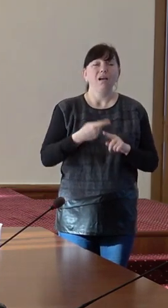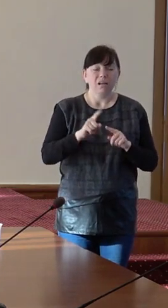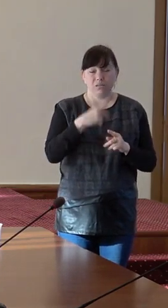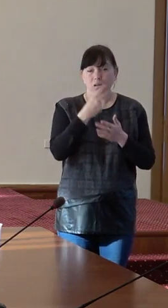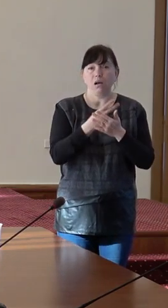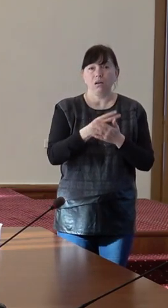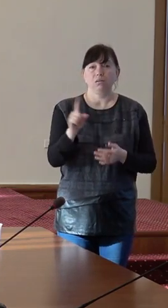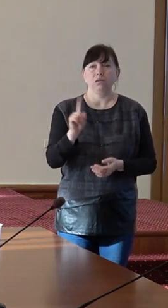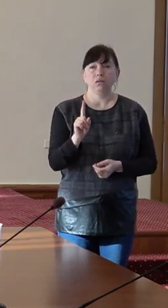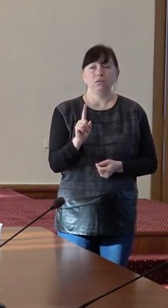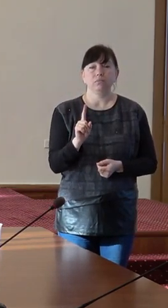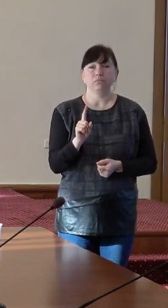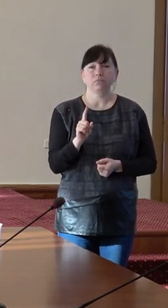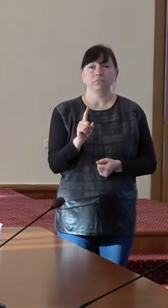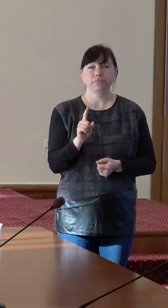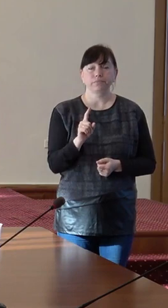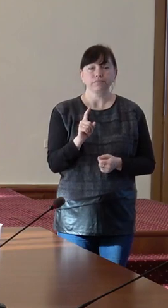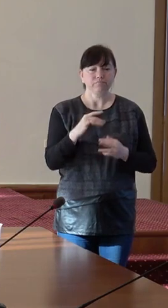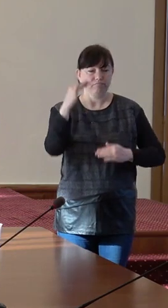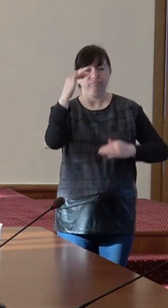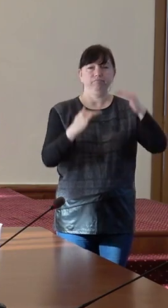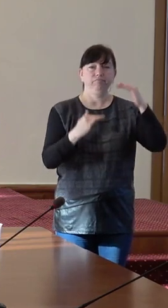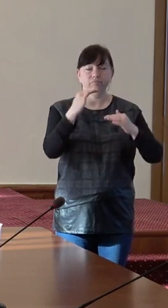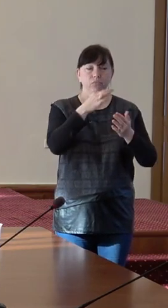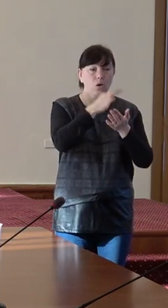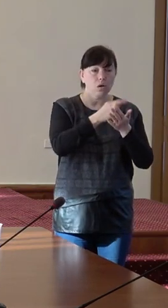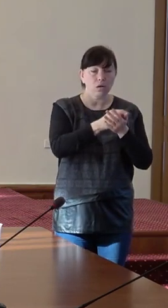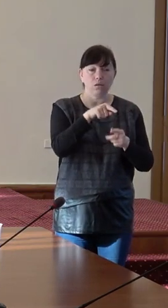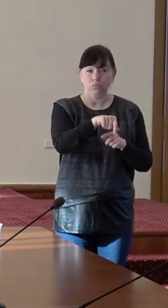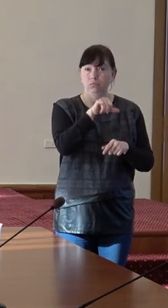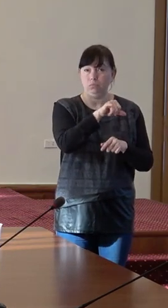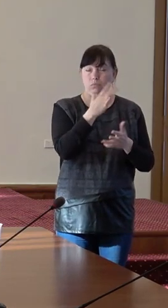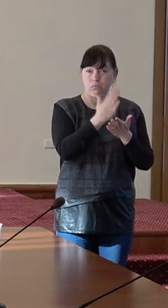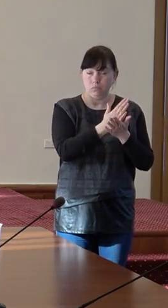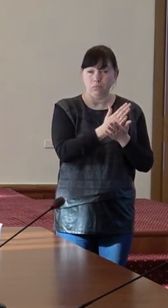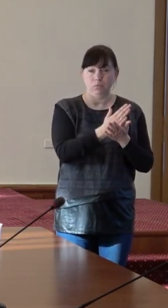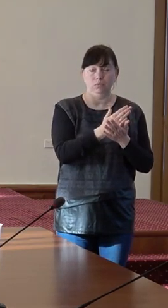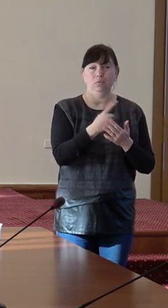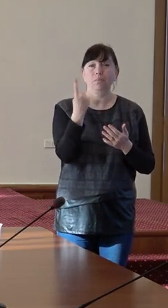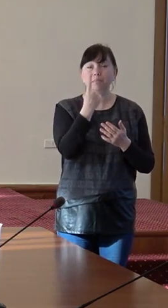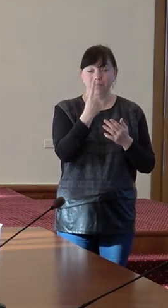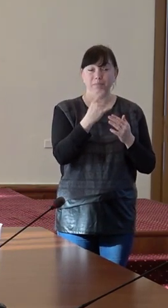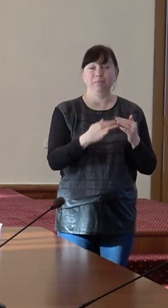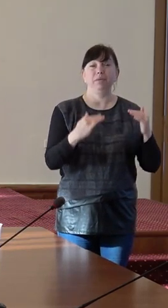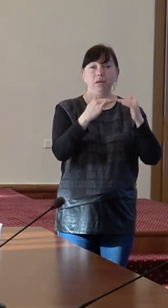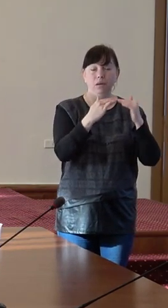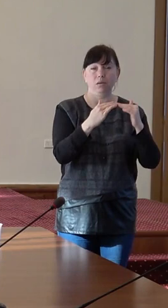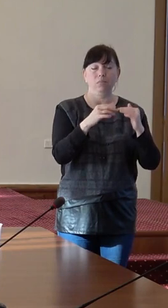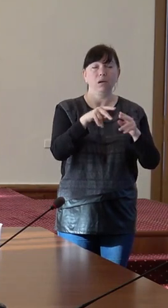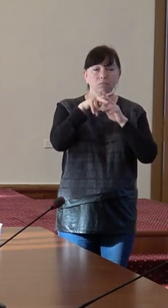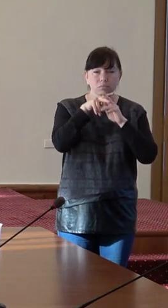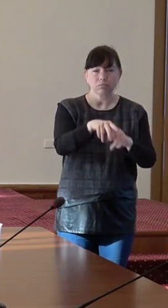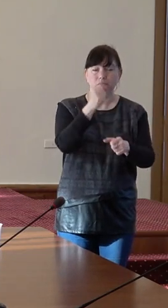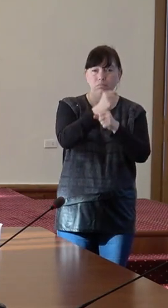o dată arată asimetria dintre responsabilitățile pe care le-au colegii noștri din prima linie responsabilitățile pe vara